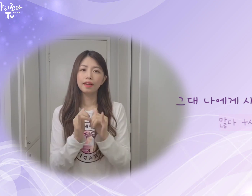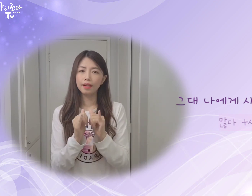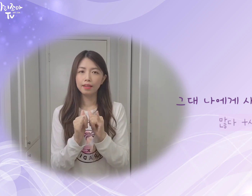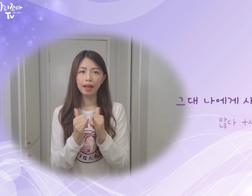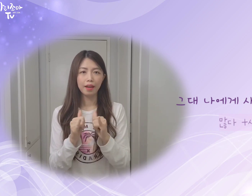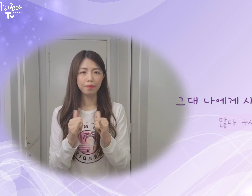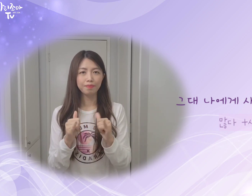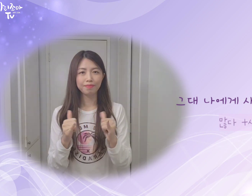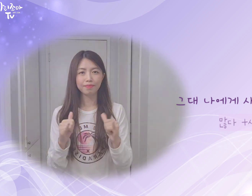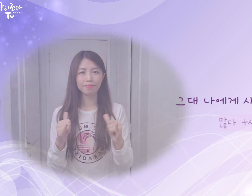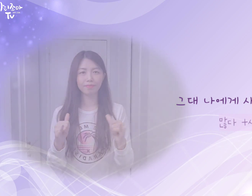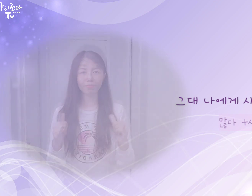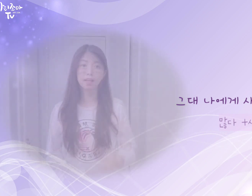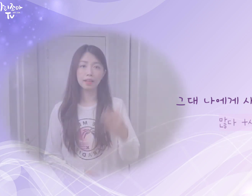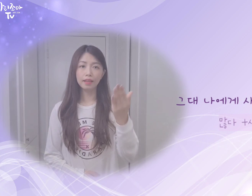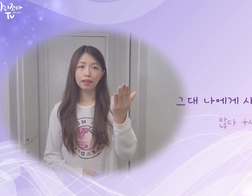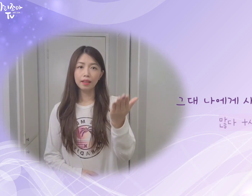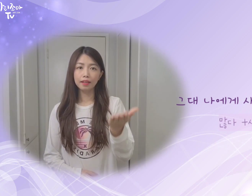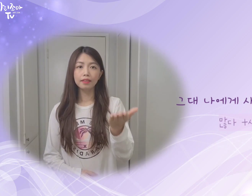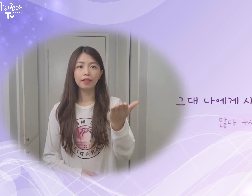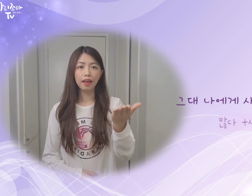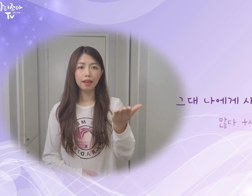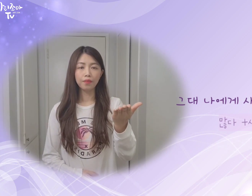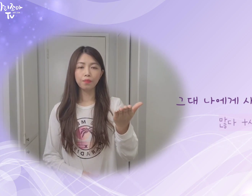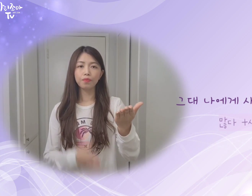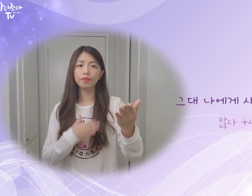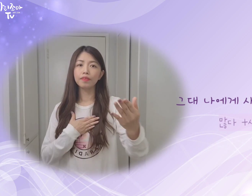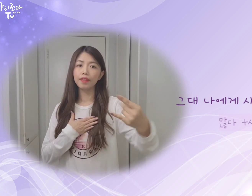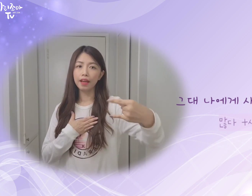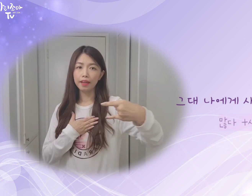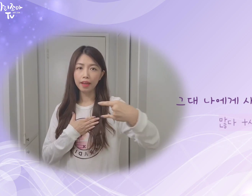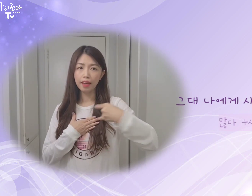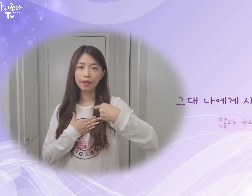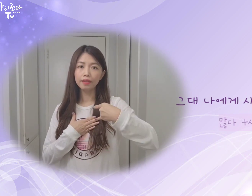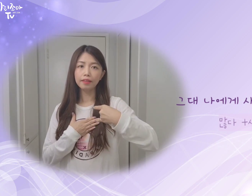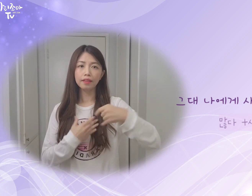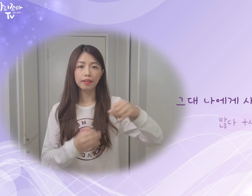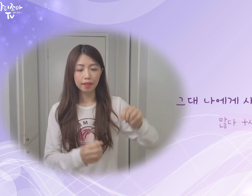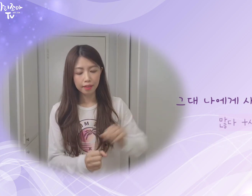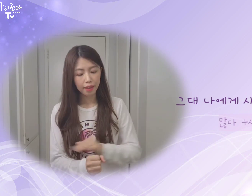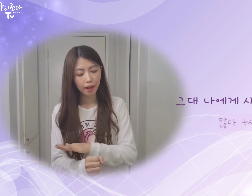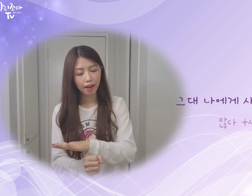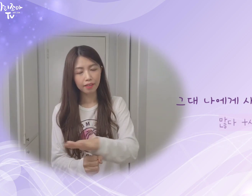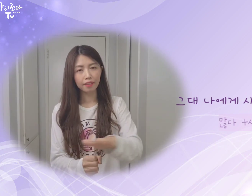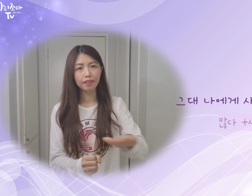사랑. 그대. 나에게. 사랑을.